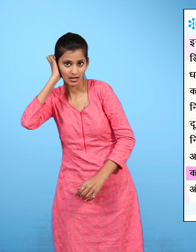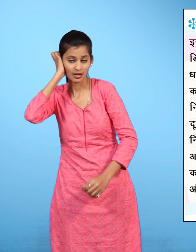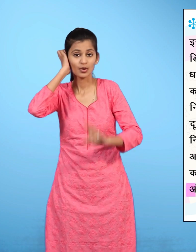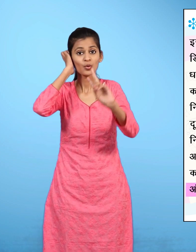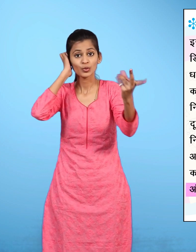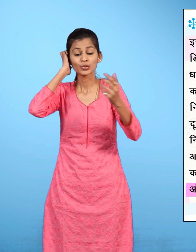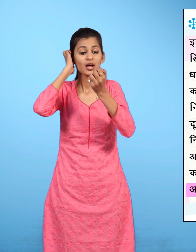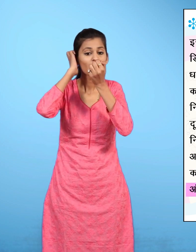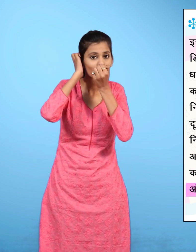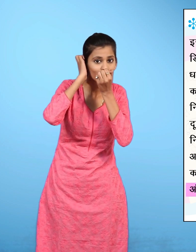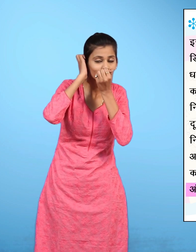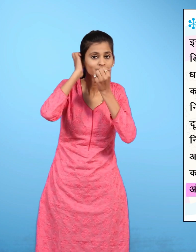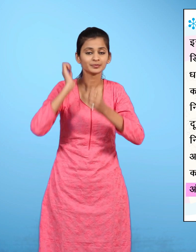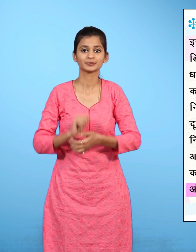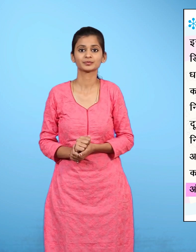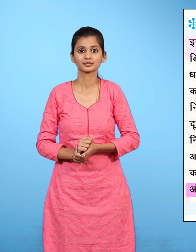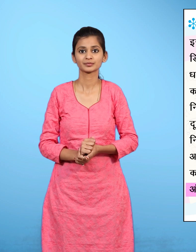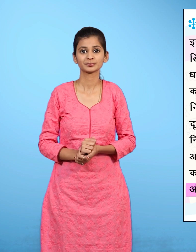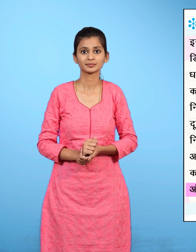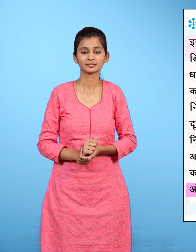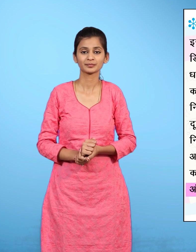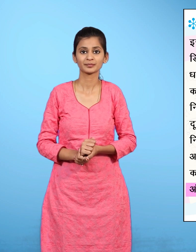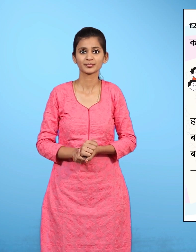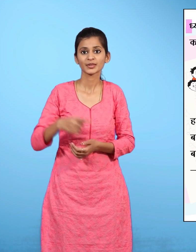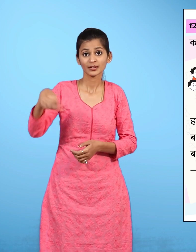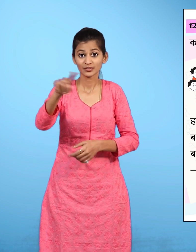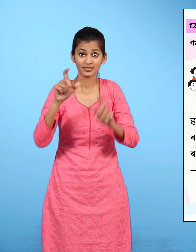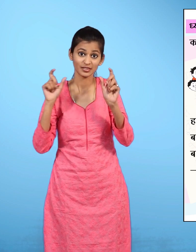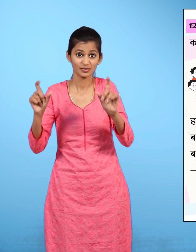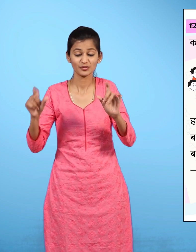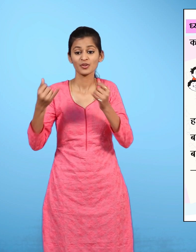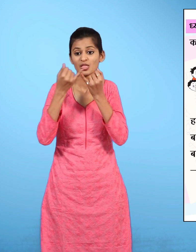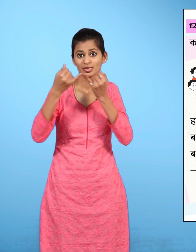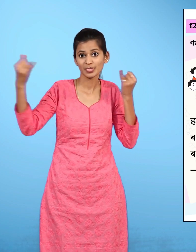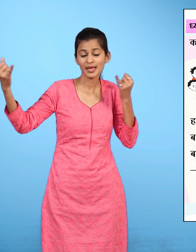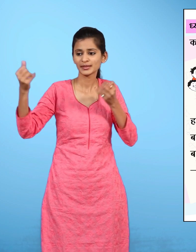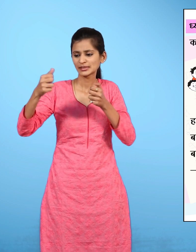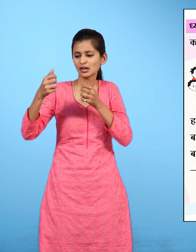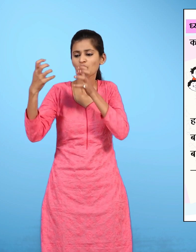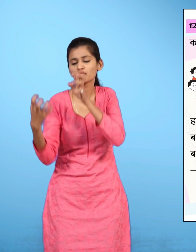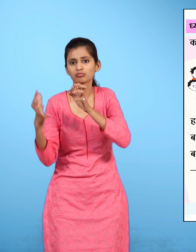और दूसरा तुम अपने मुह पर रखो ध्यान रहे कि धागा खिंचा रहे